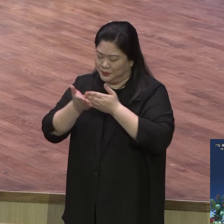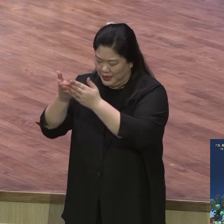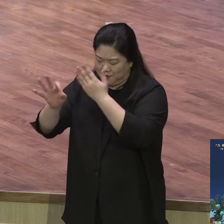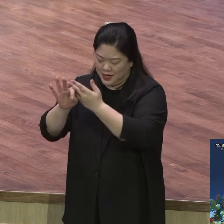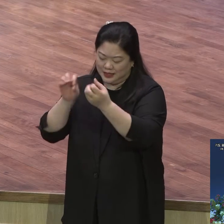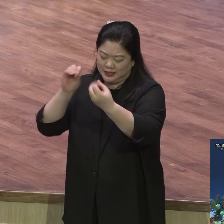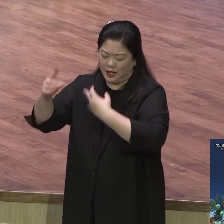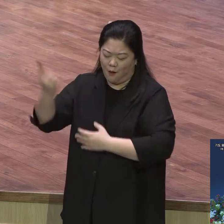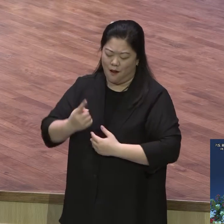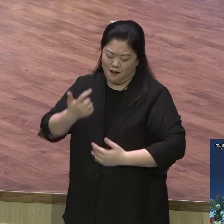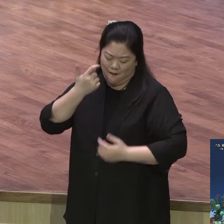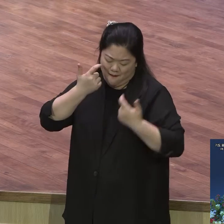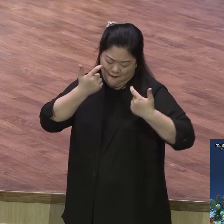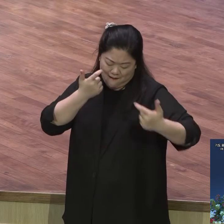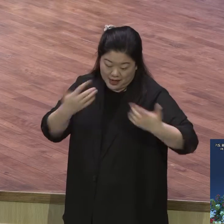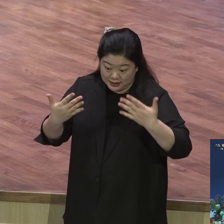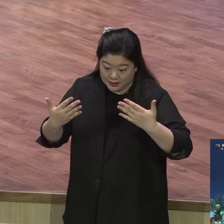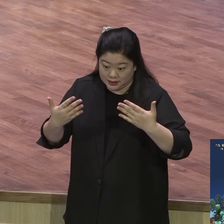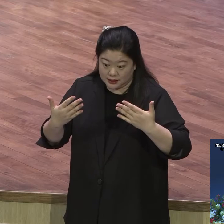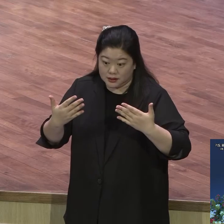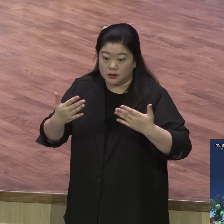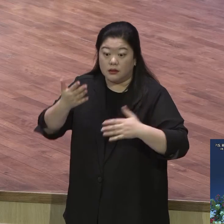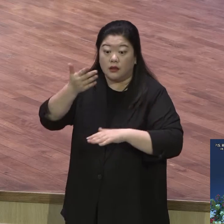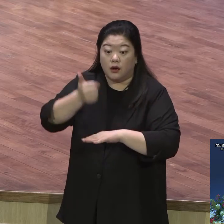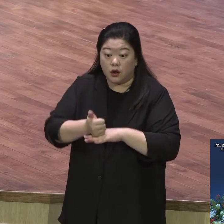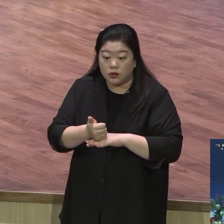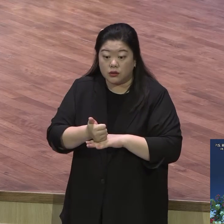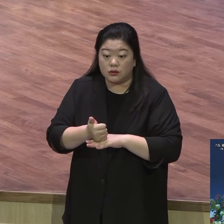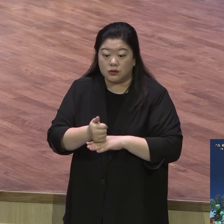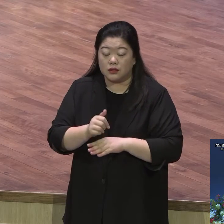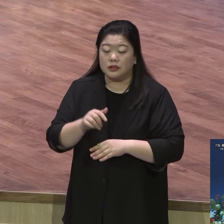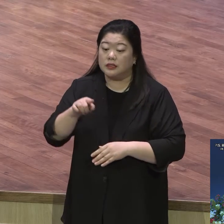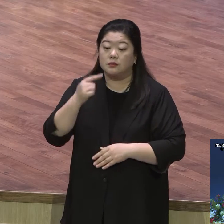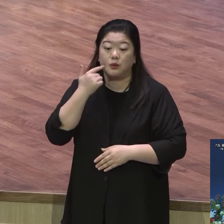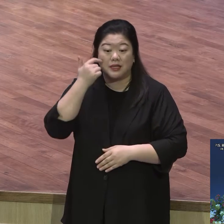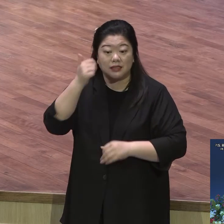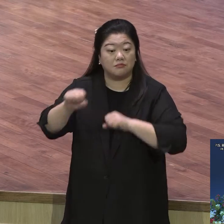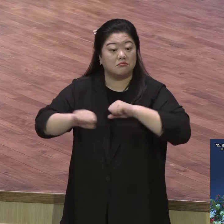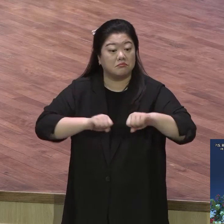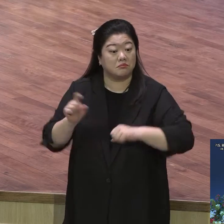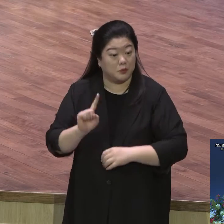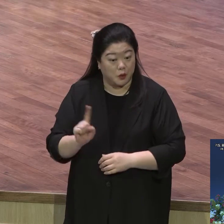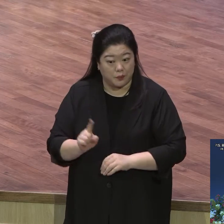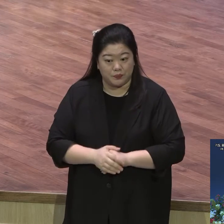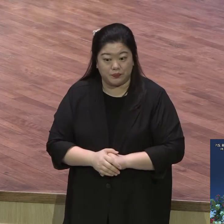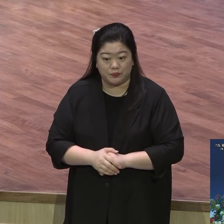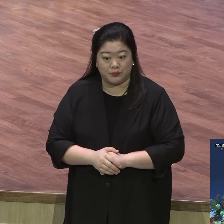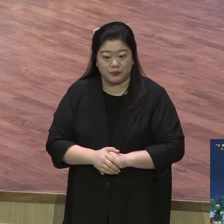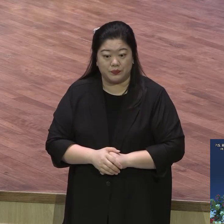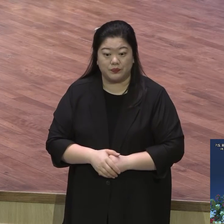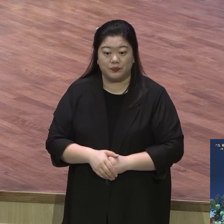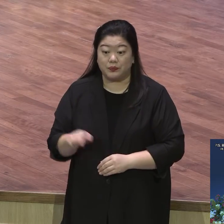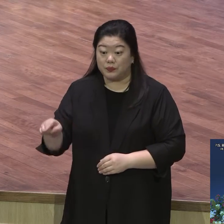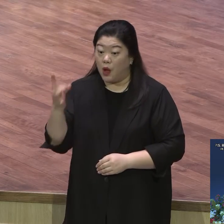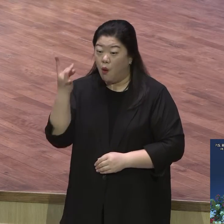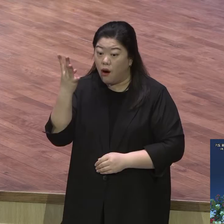25식 기도 그 정인에 서서 이분이 뭘 했냐 이분이 원래 영국 독일 사람인데